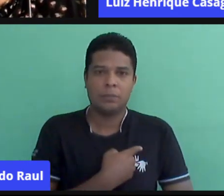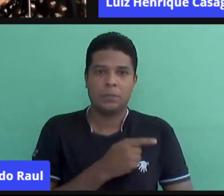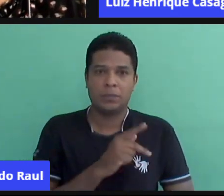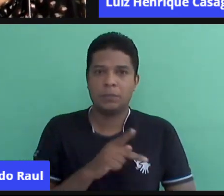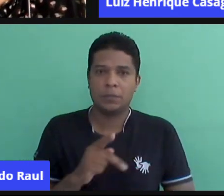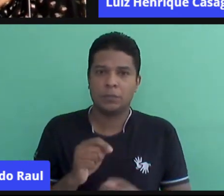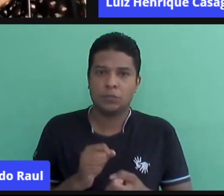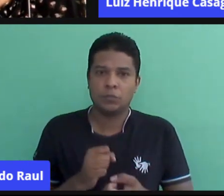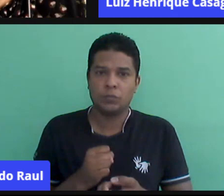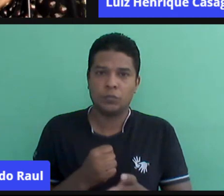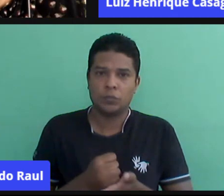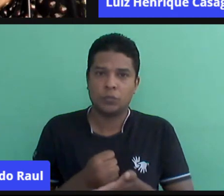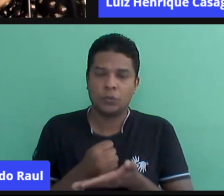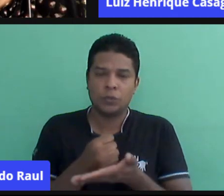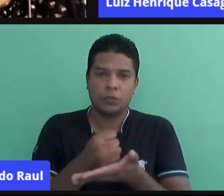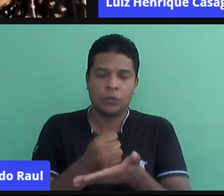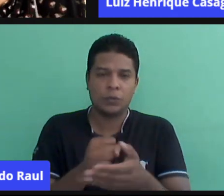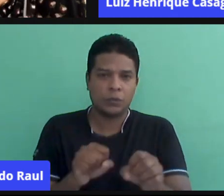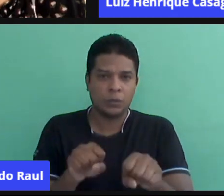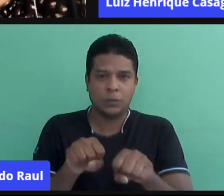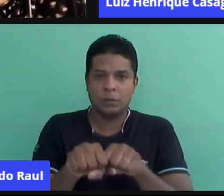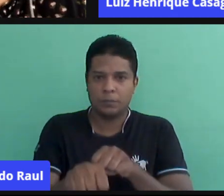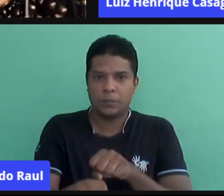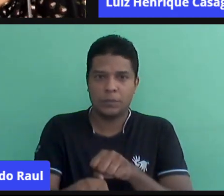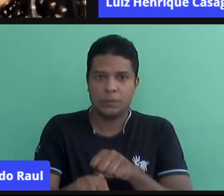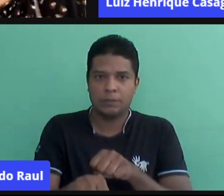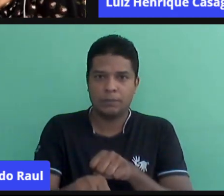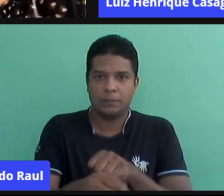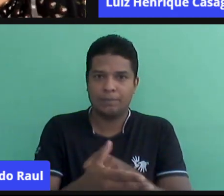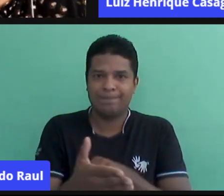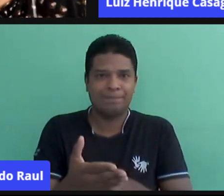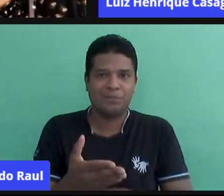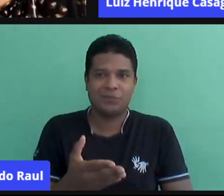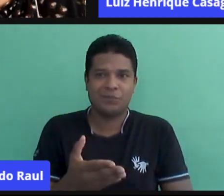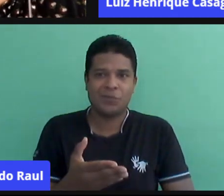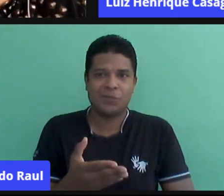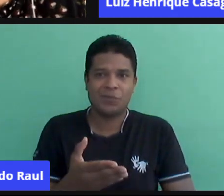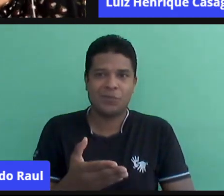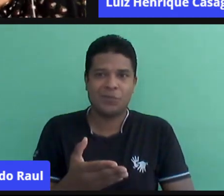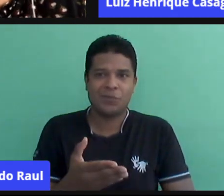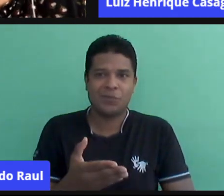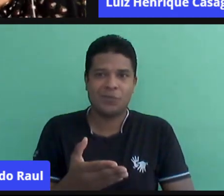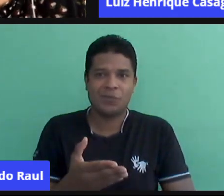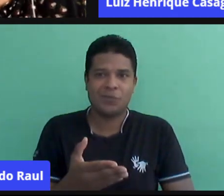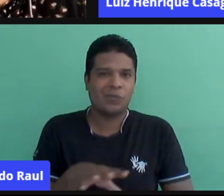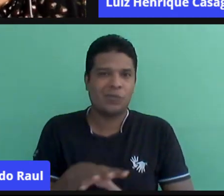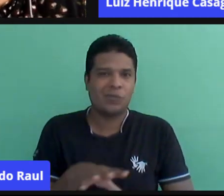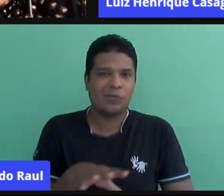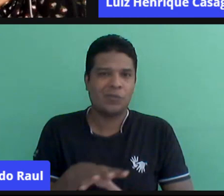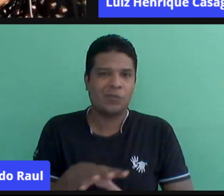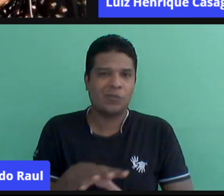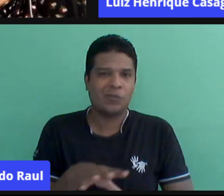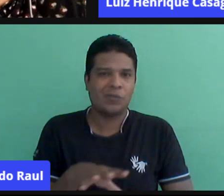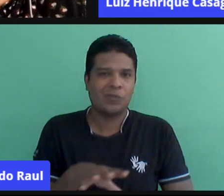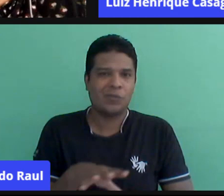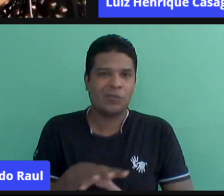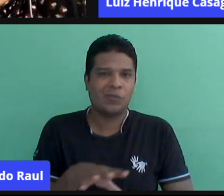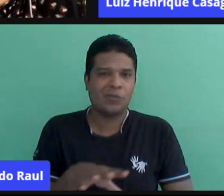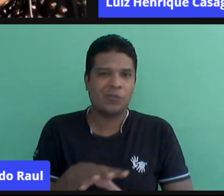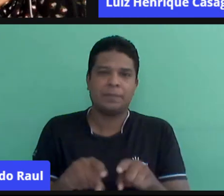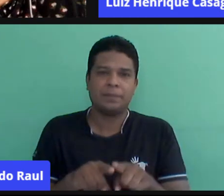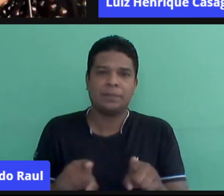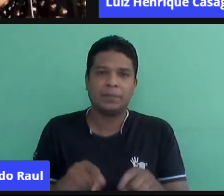também contribuindo com as formações, não é essa formação que eu gosto, não é esse modelo, esse fato,